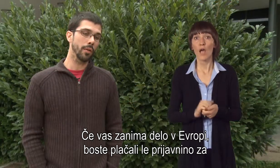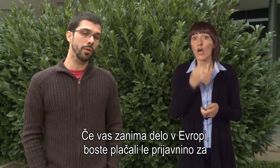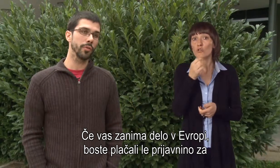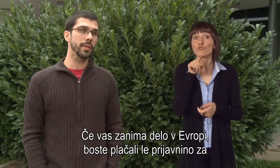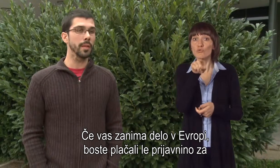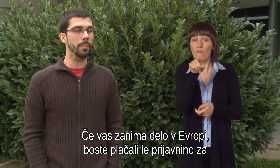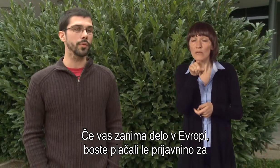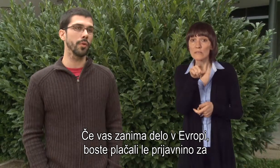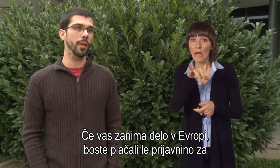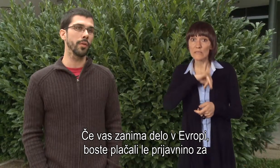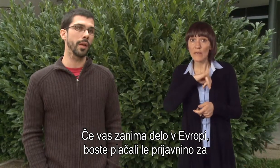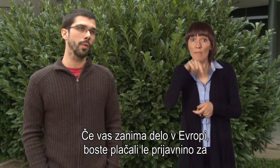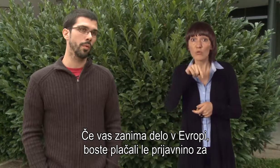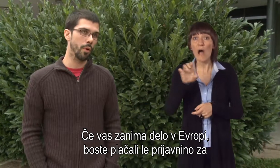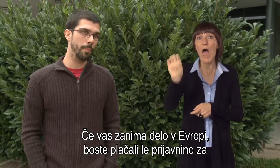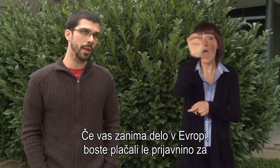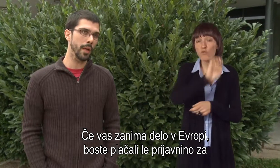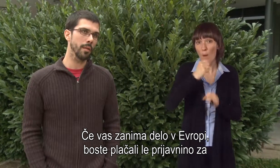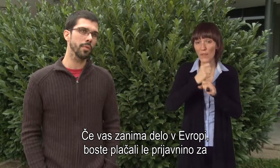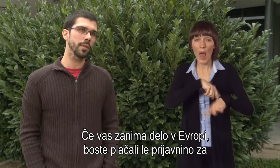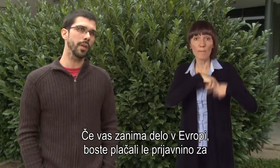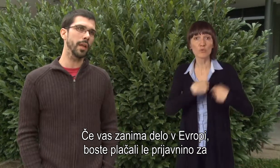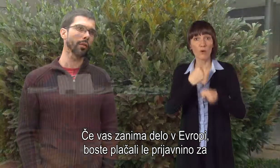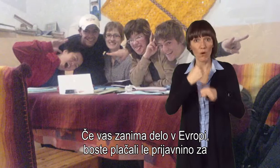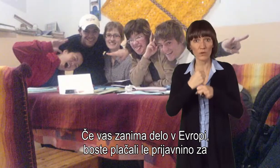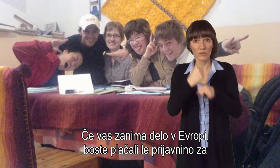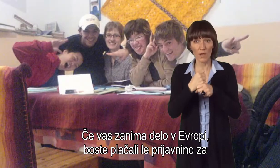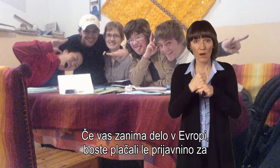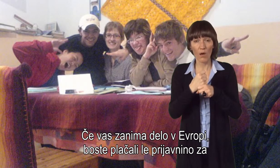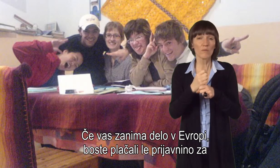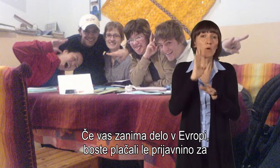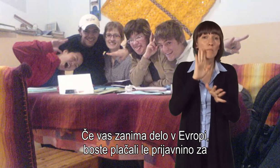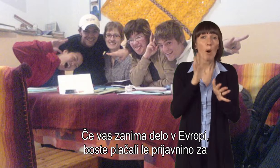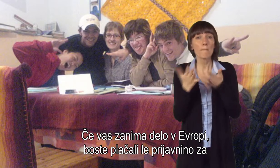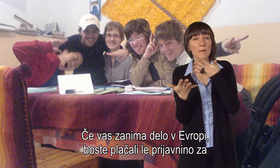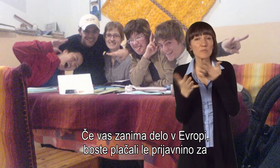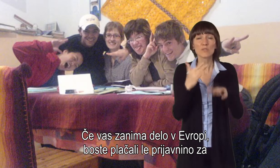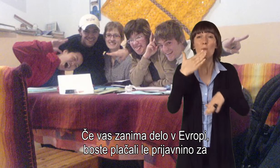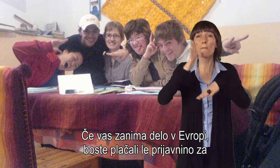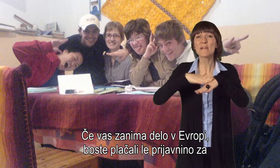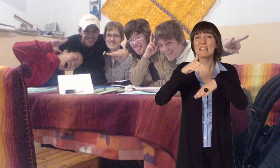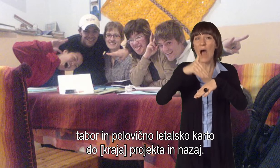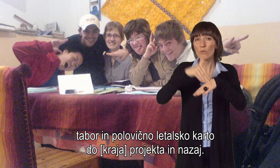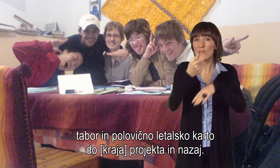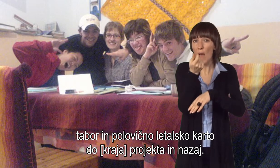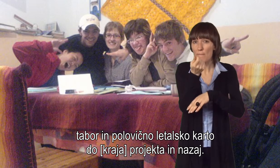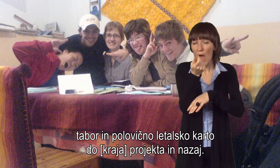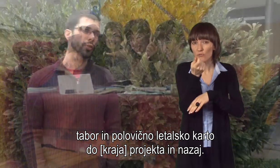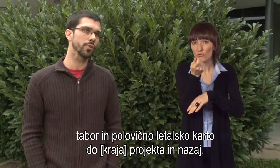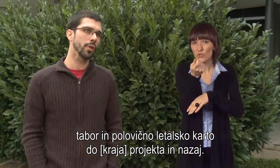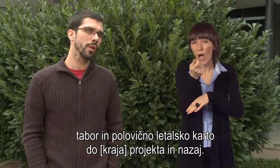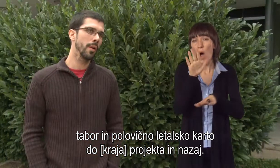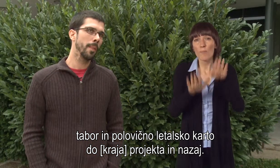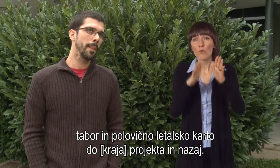Torej, če vas zanima prostovolno delo nekje v Evropi, boste verjetno odšteli zgolj prijavnino na tabor oziroma